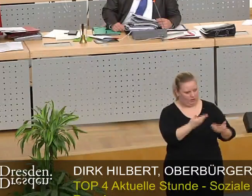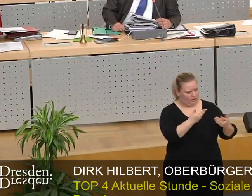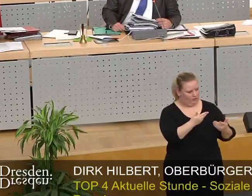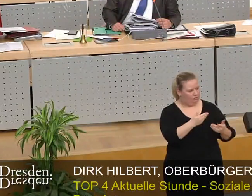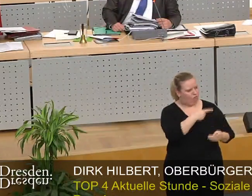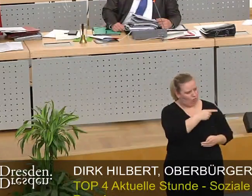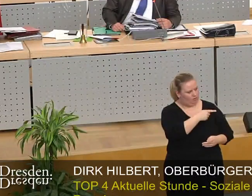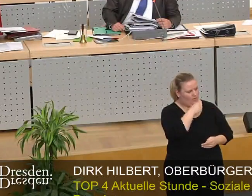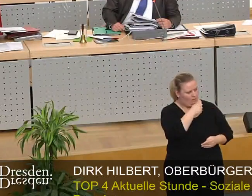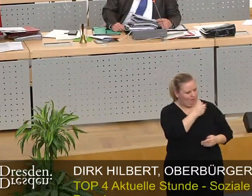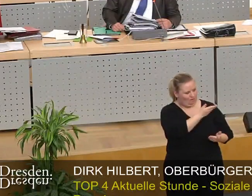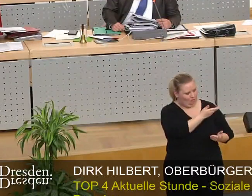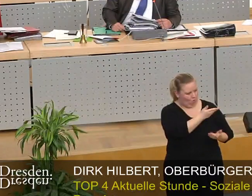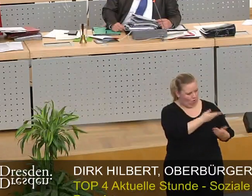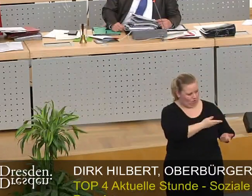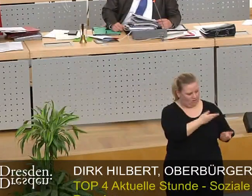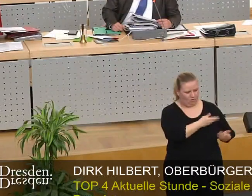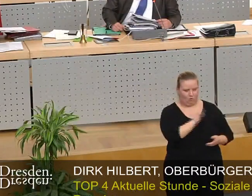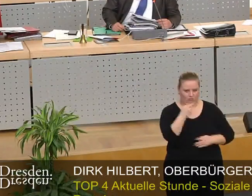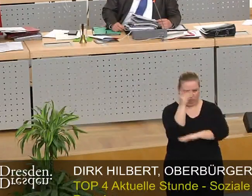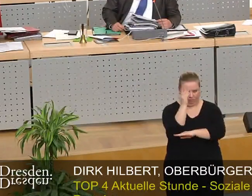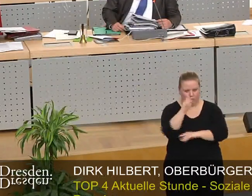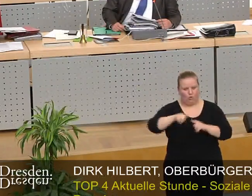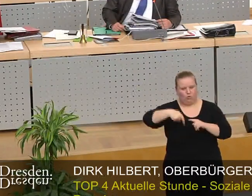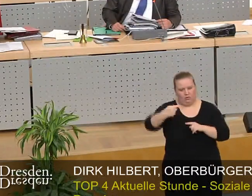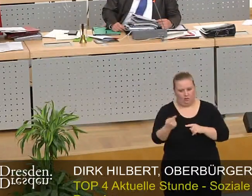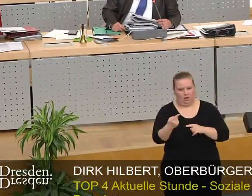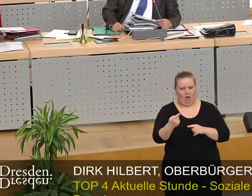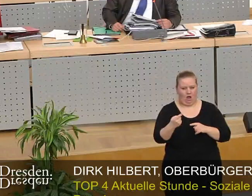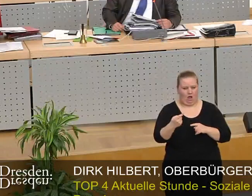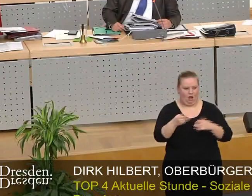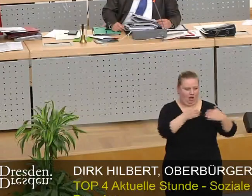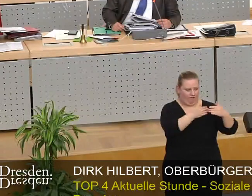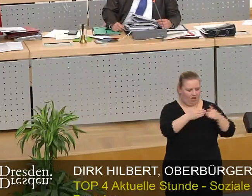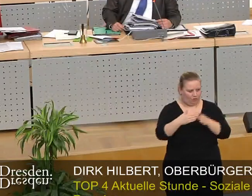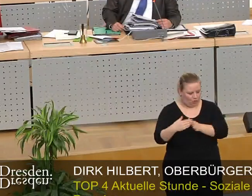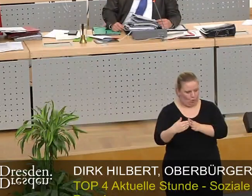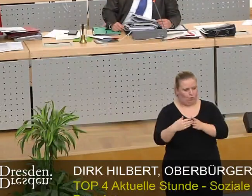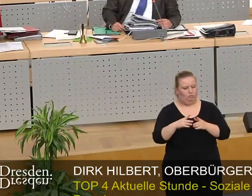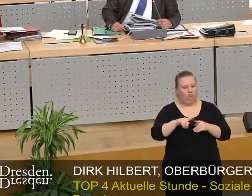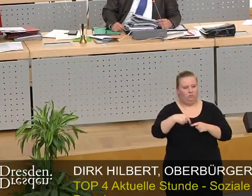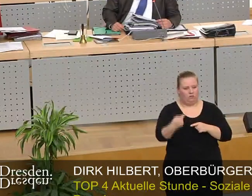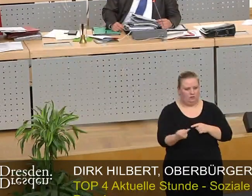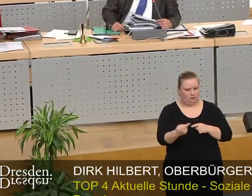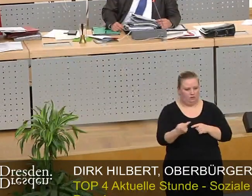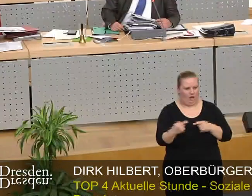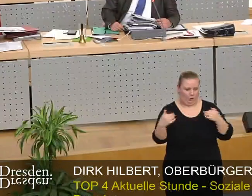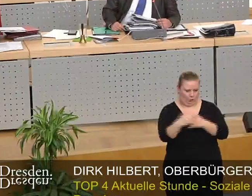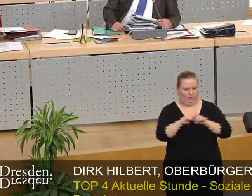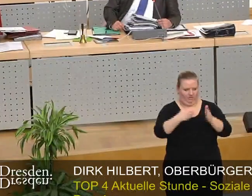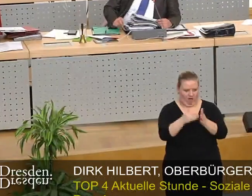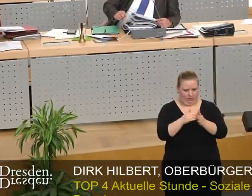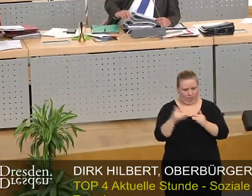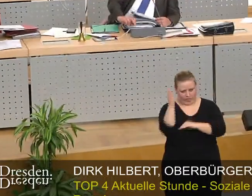das Mikrofon zu ergreifen. Danach beginnen wir mit der Fraktionsrunde. beginnen dann die 90 die GRÜNEN.